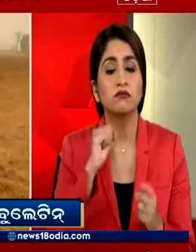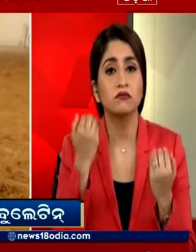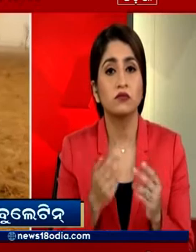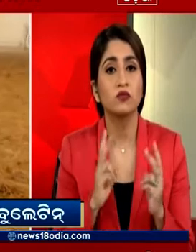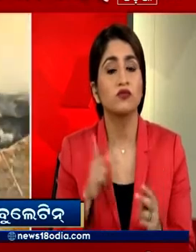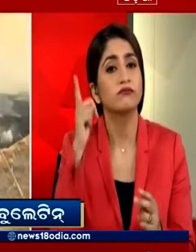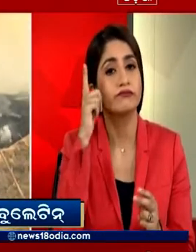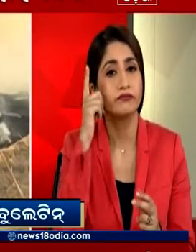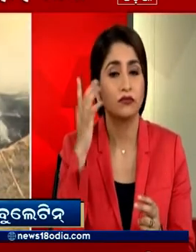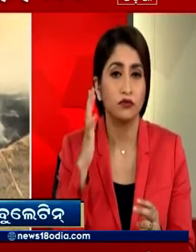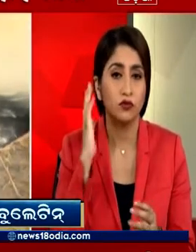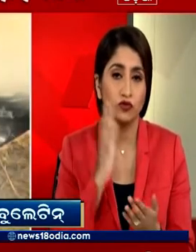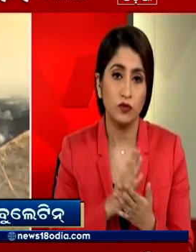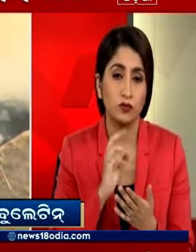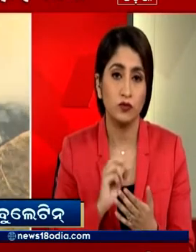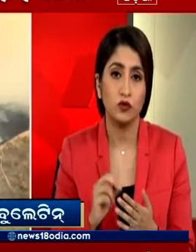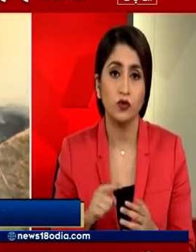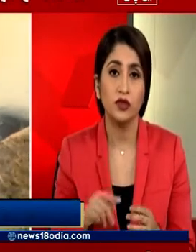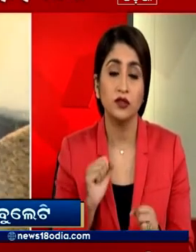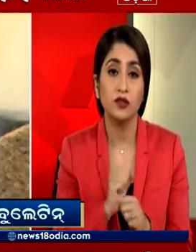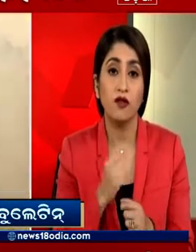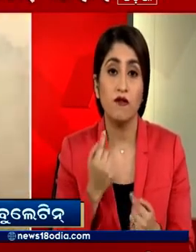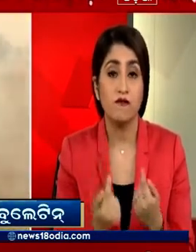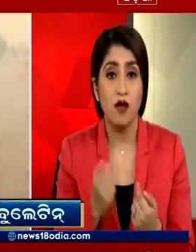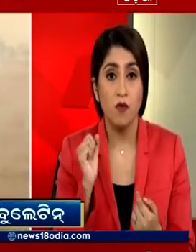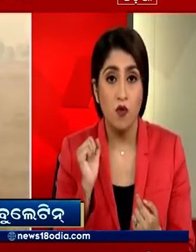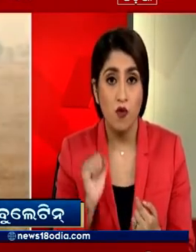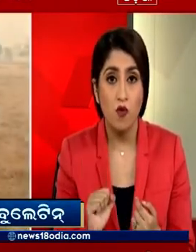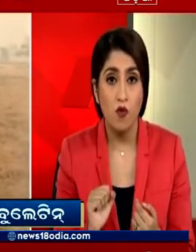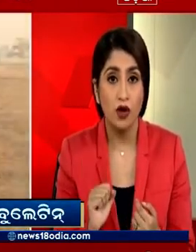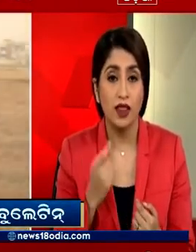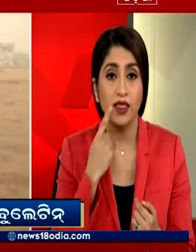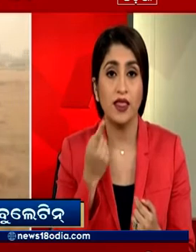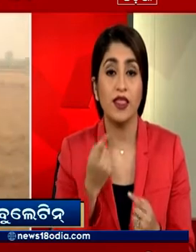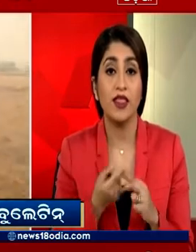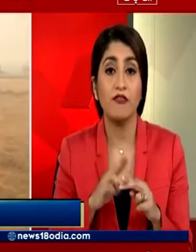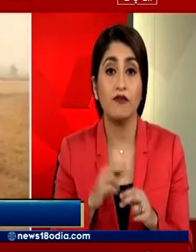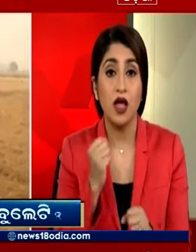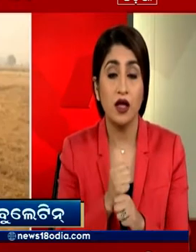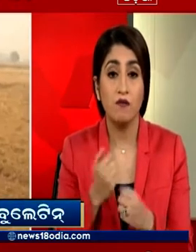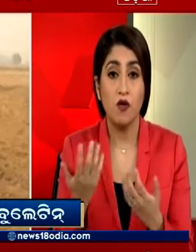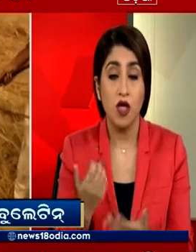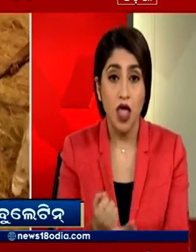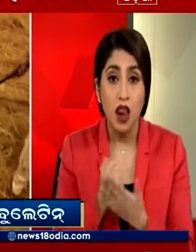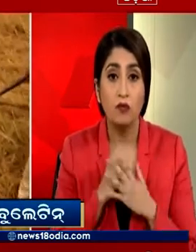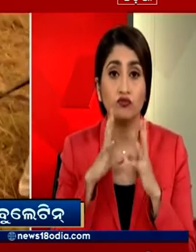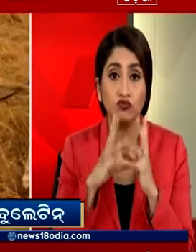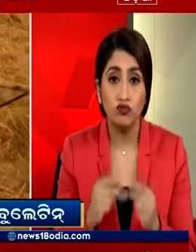देते हैं इन किसान संगटनों के मुताबिक अगर सरकार उनको पराली का समधान करने के लिए खरीदे जाने वाले